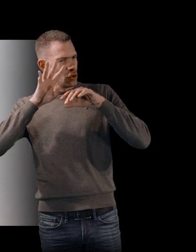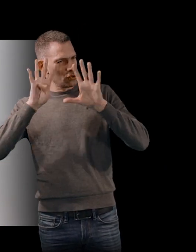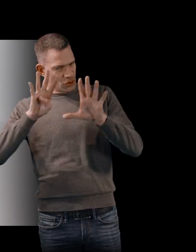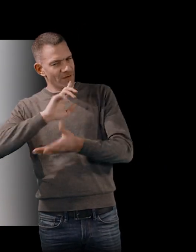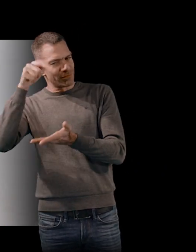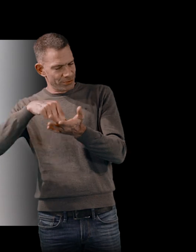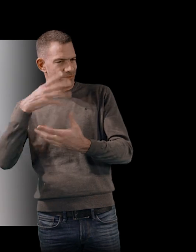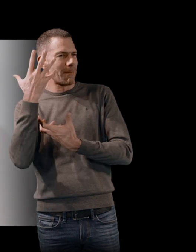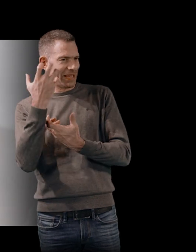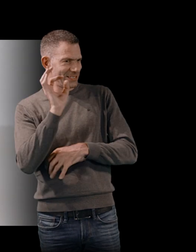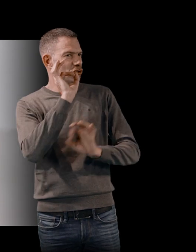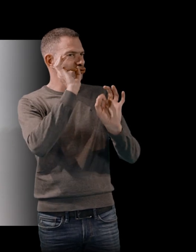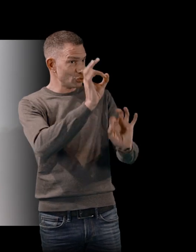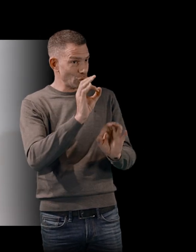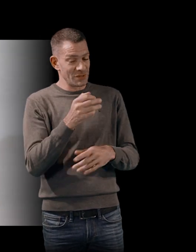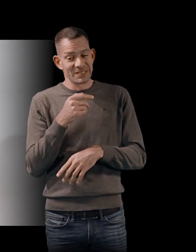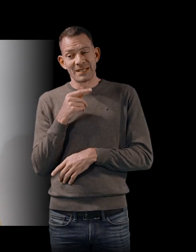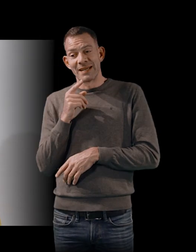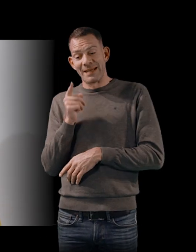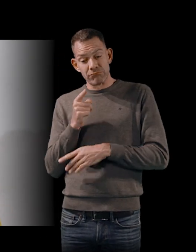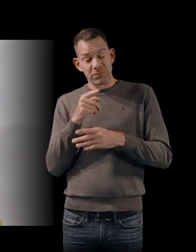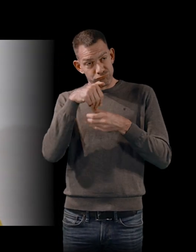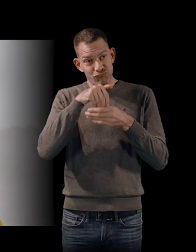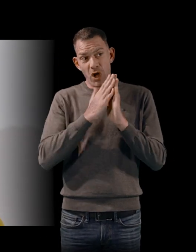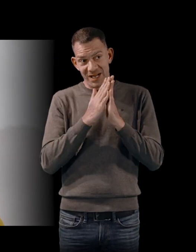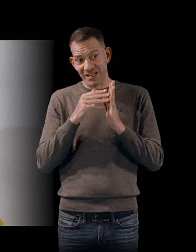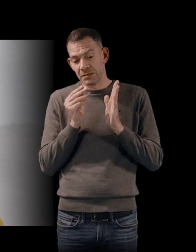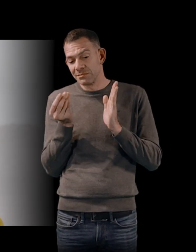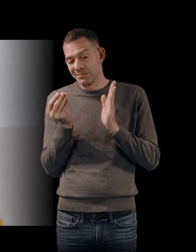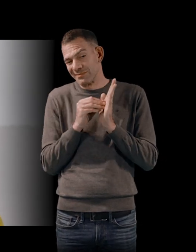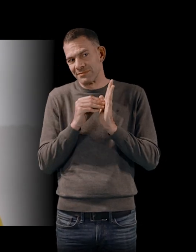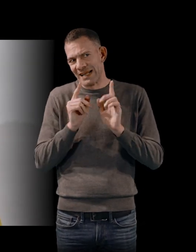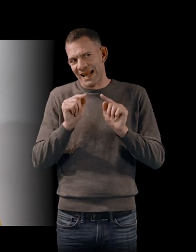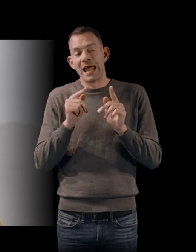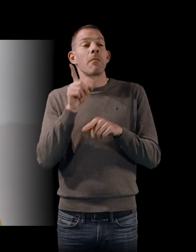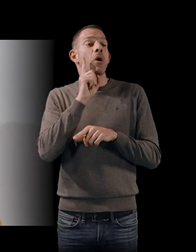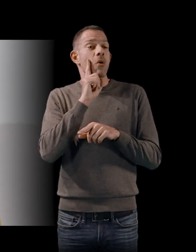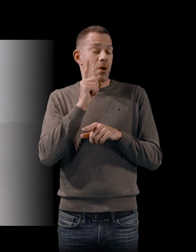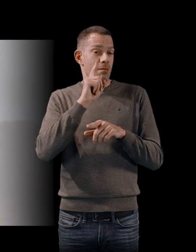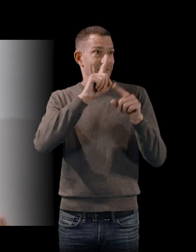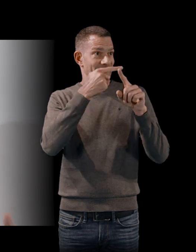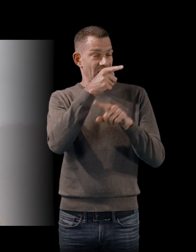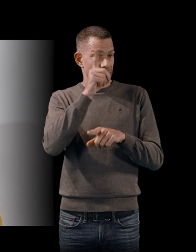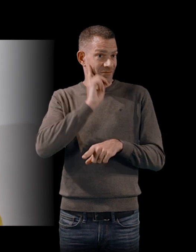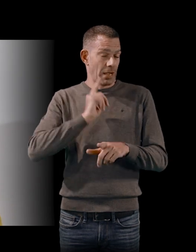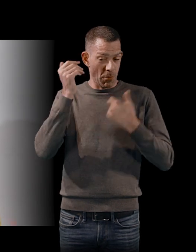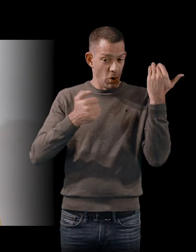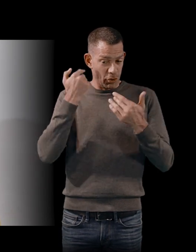mais très succinctement dans le roman, puisque une des actrices du film que j'invente, parce que dans la réalité, était